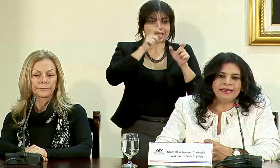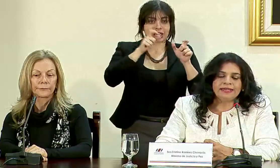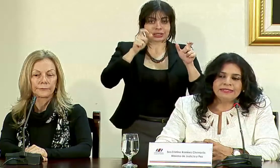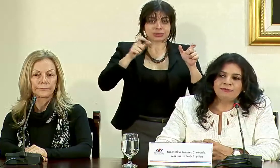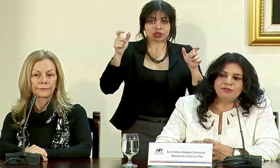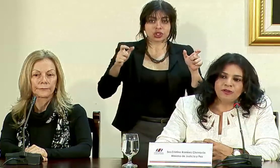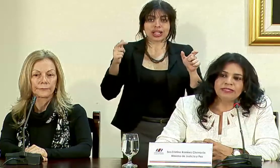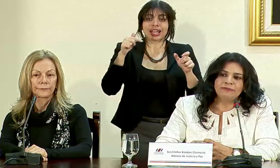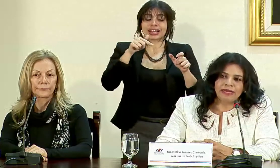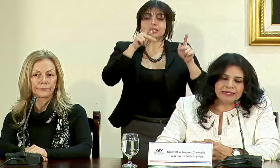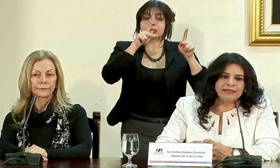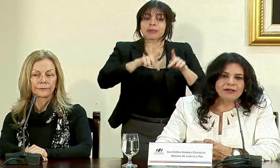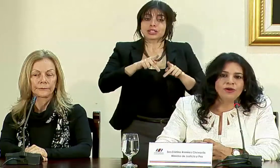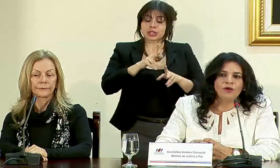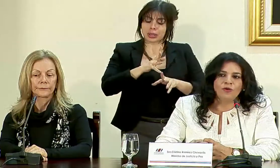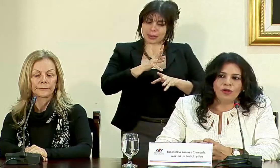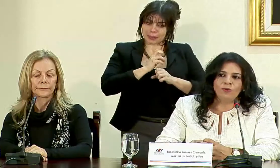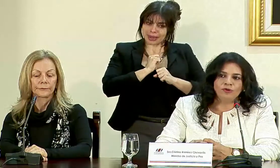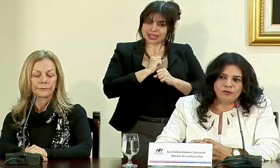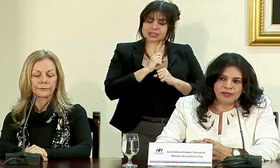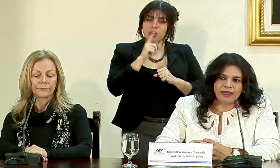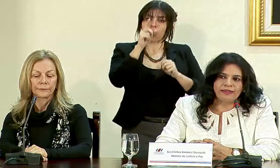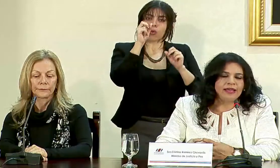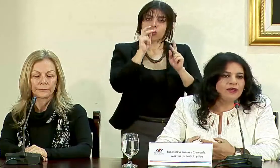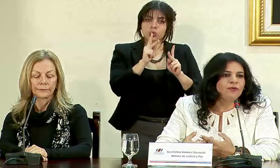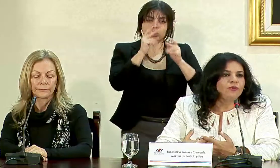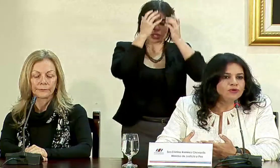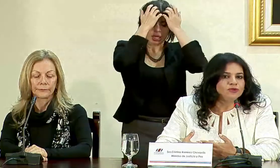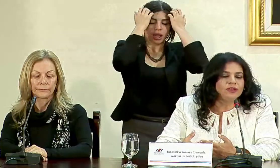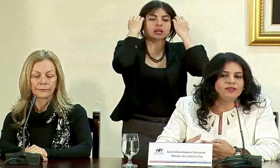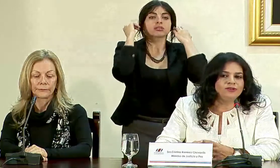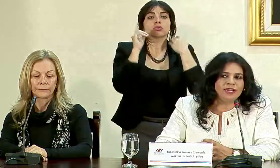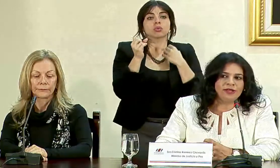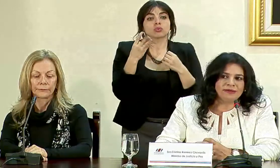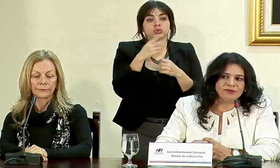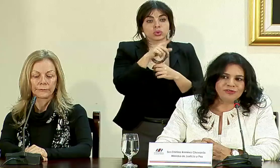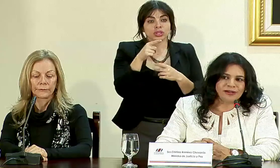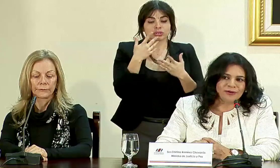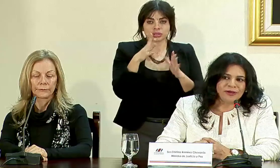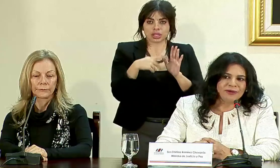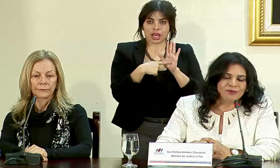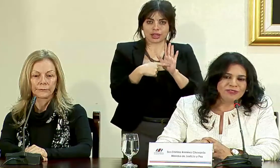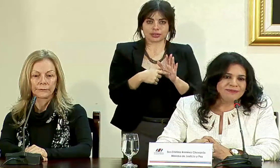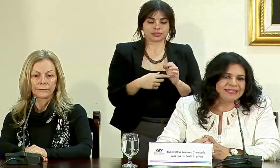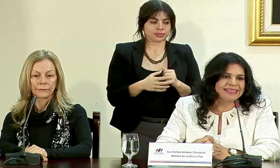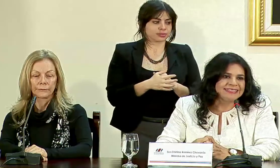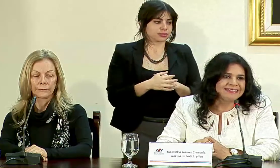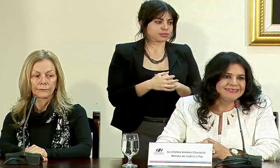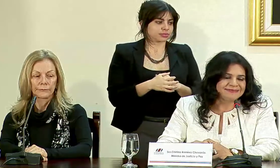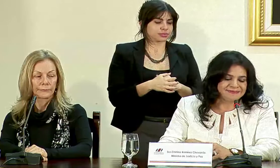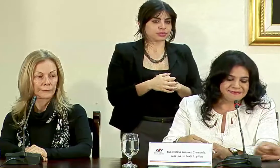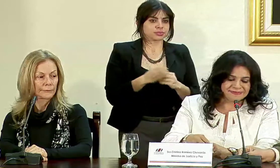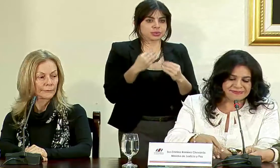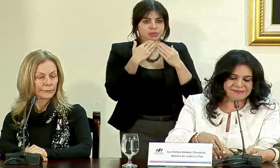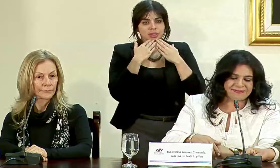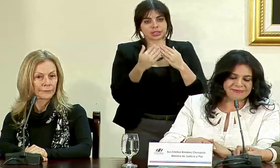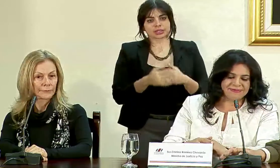de que estas personas merecen una oportunidad tal y como muchos de ellos ya lo han demostrado muchísimas gracias